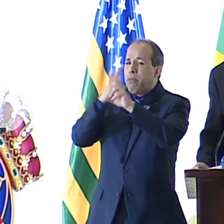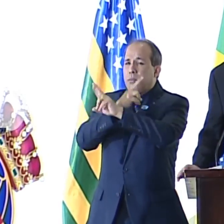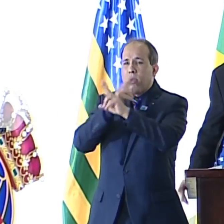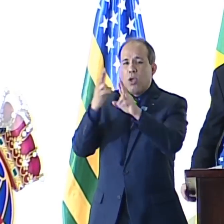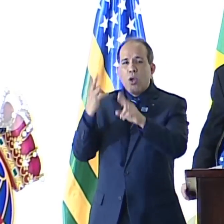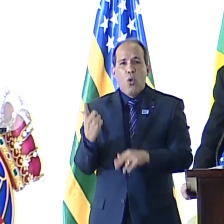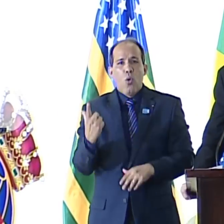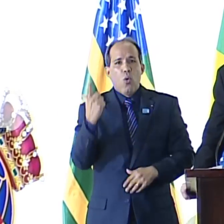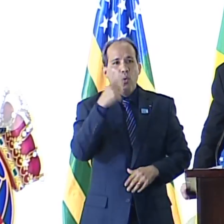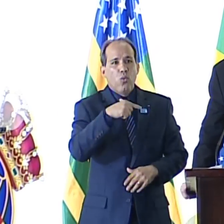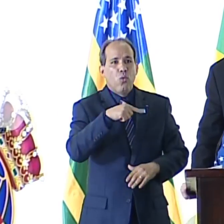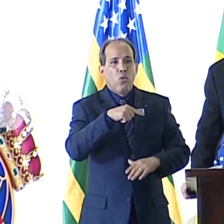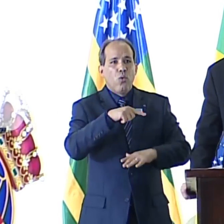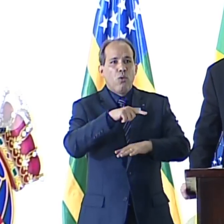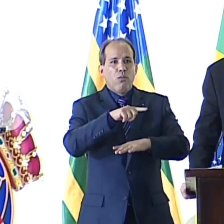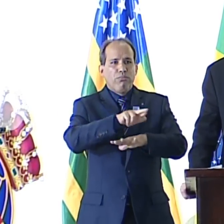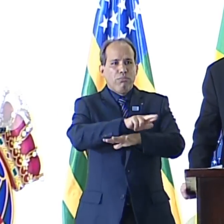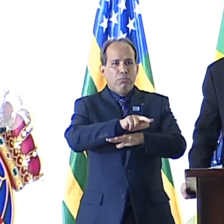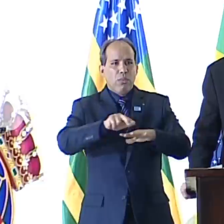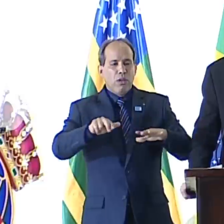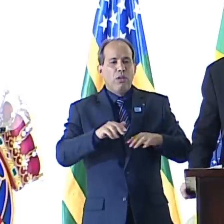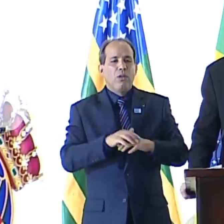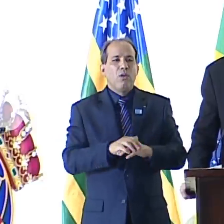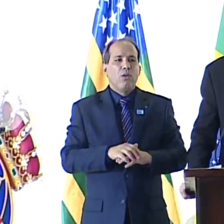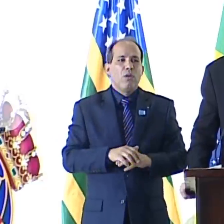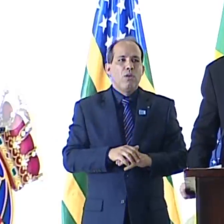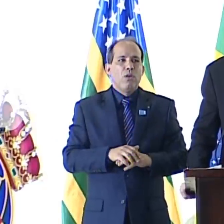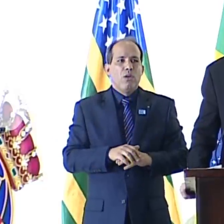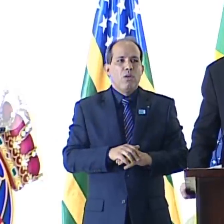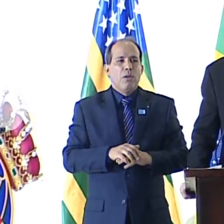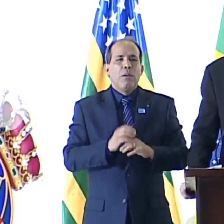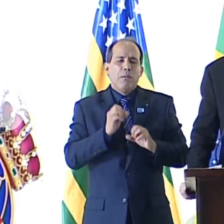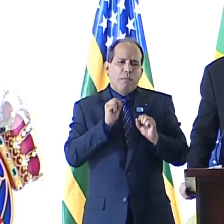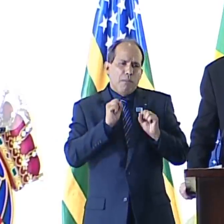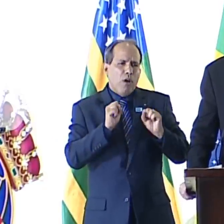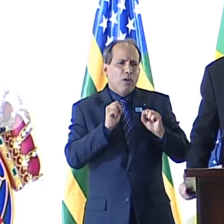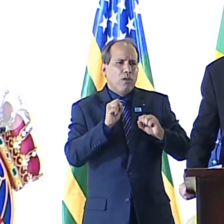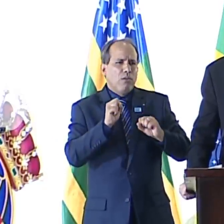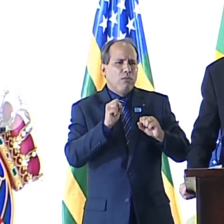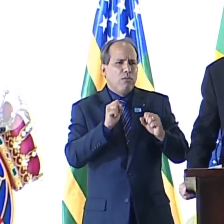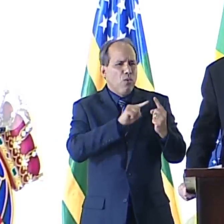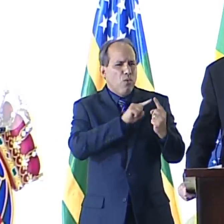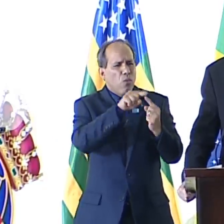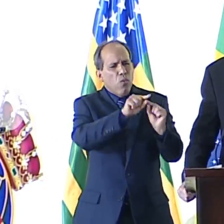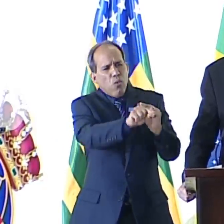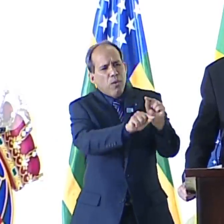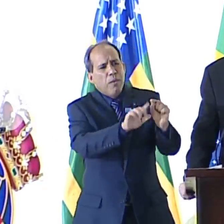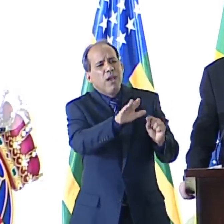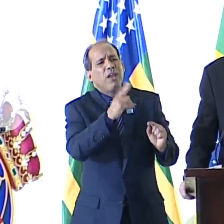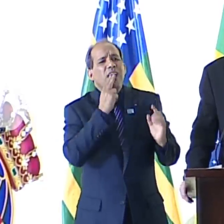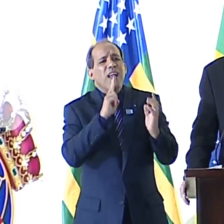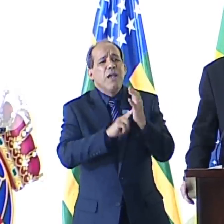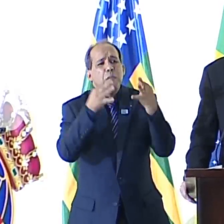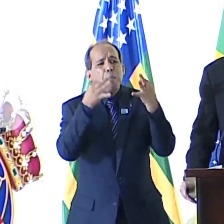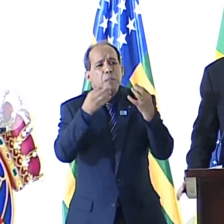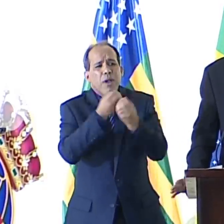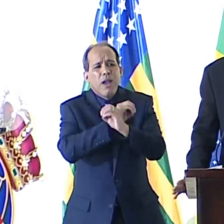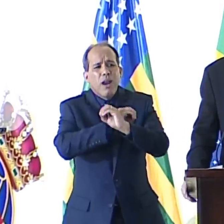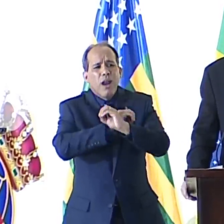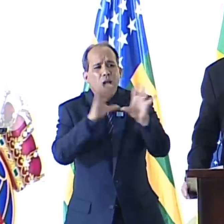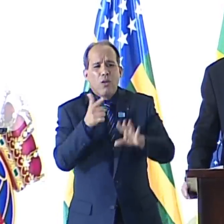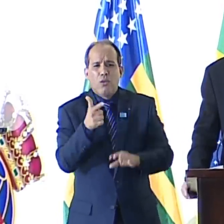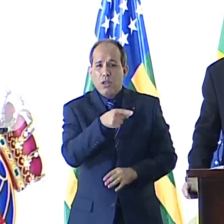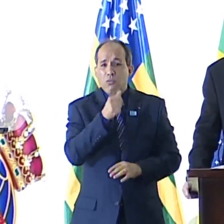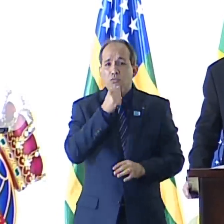multilateralismo podem até ser bem intencionados, mas jamais alcançarão seus objetivos declarados. Como não